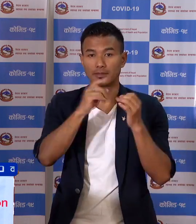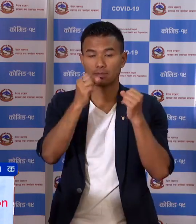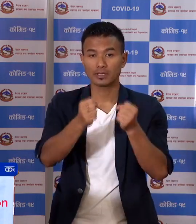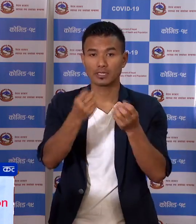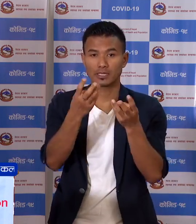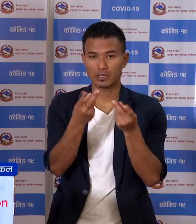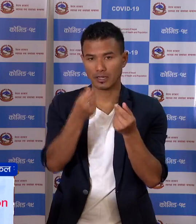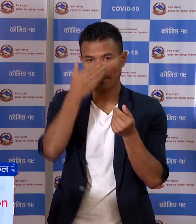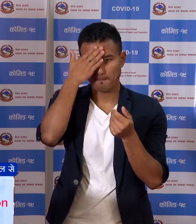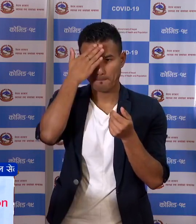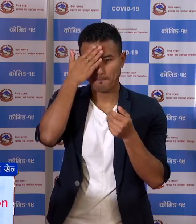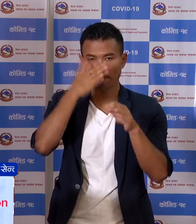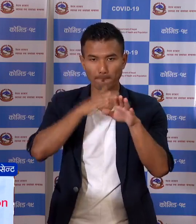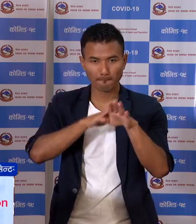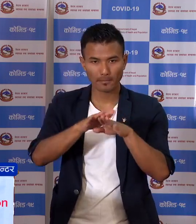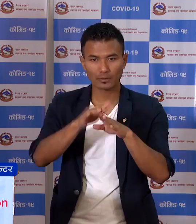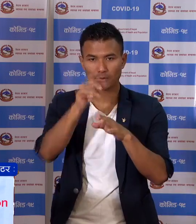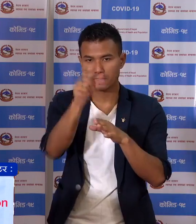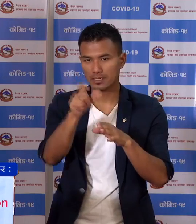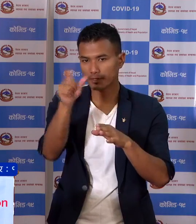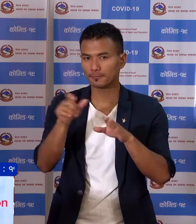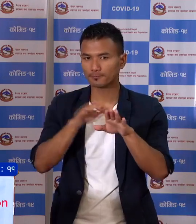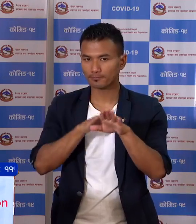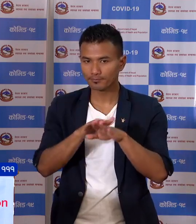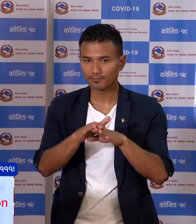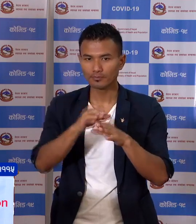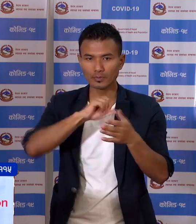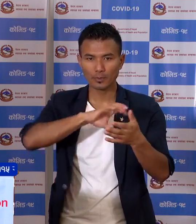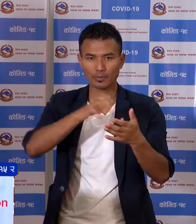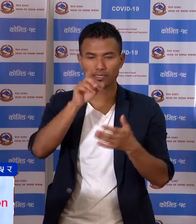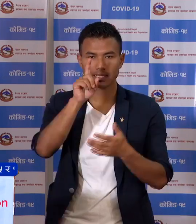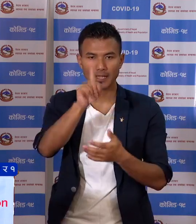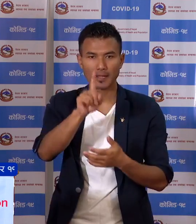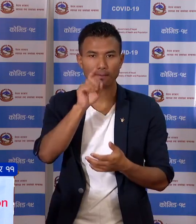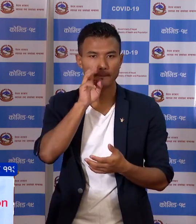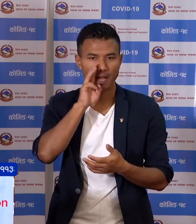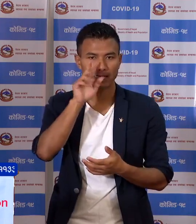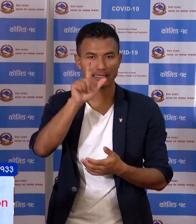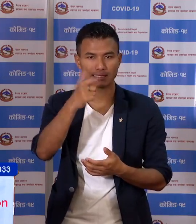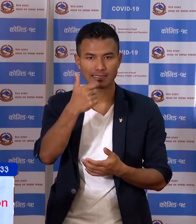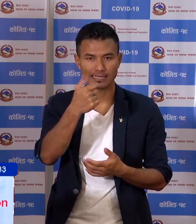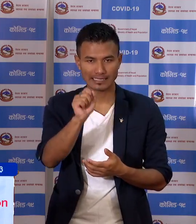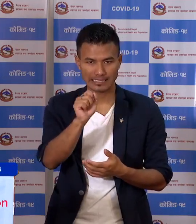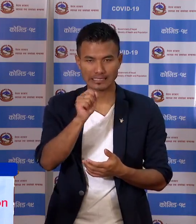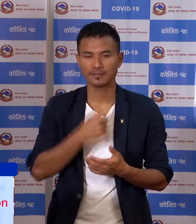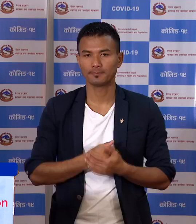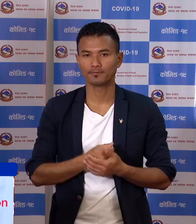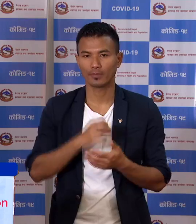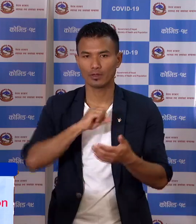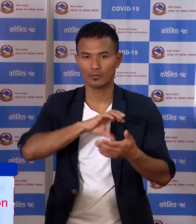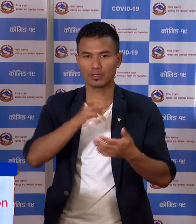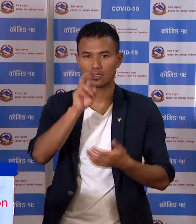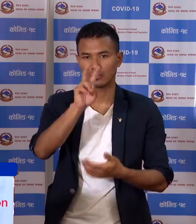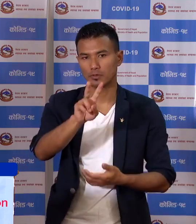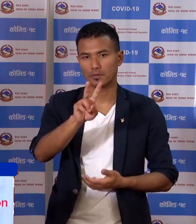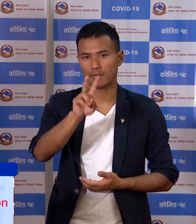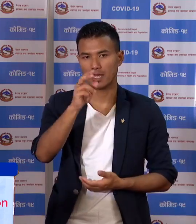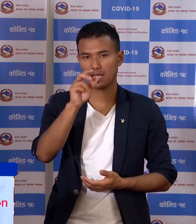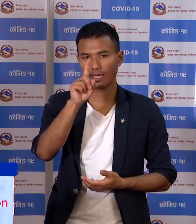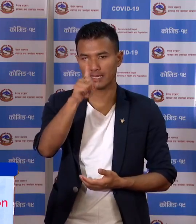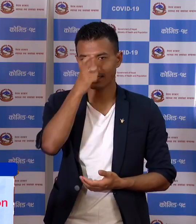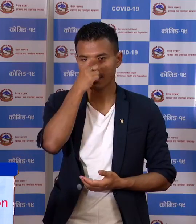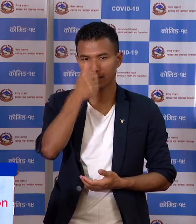संक्रमित बेक्ती हरू, प्रदेश नमर एक मां 60, प्रदेश नमर दुमां